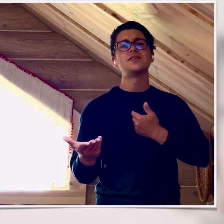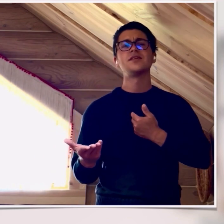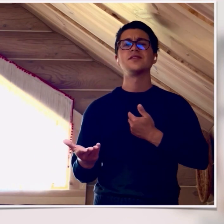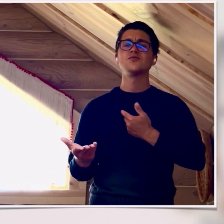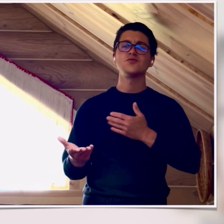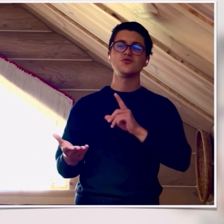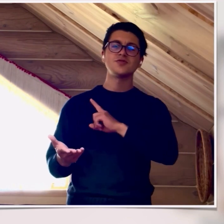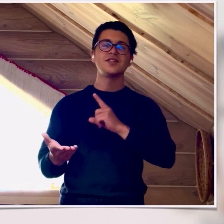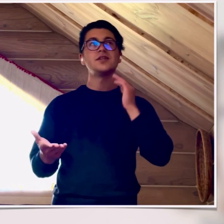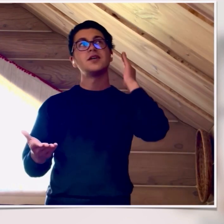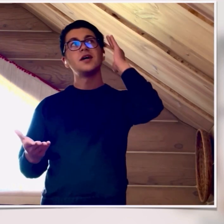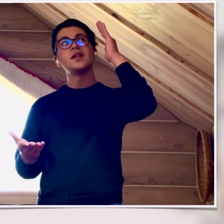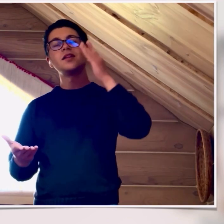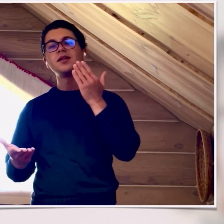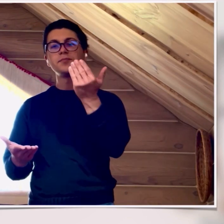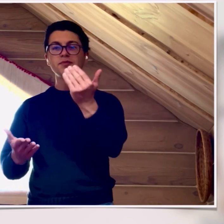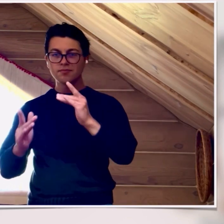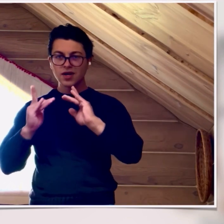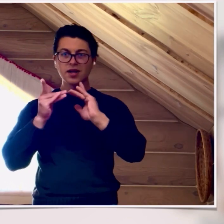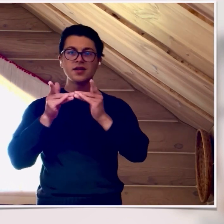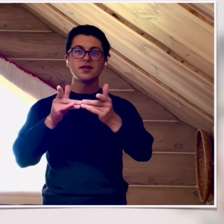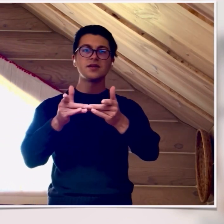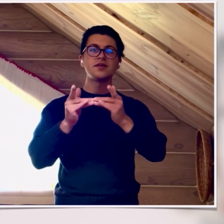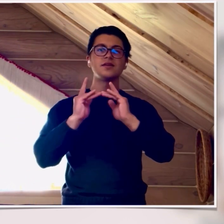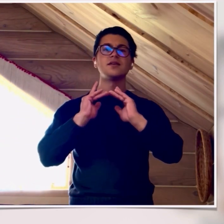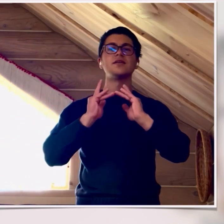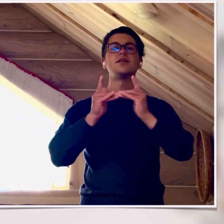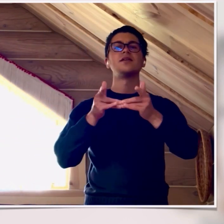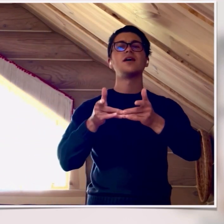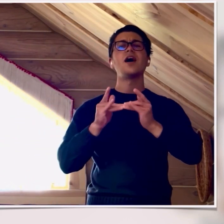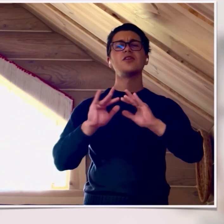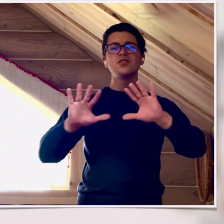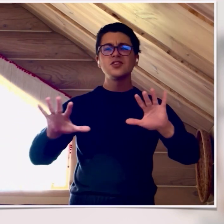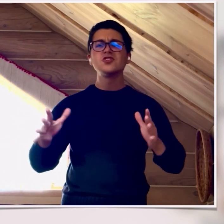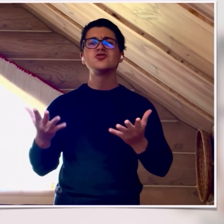I Жду тебя во сне, твоя лалабай